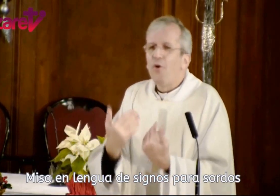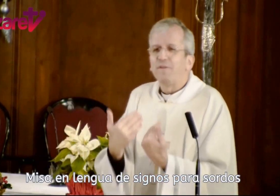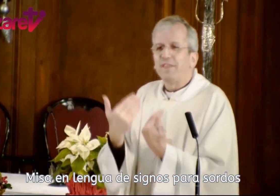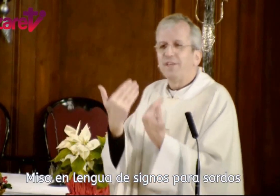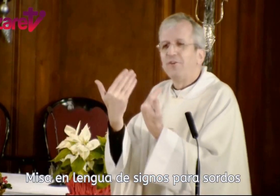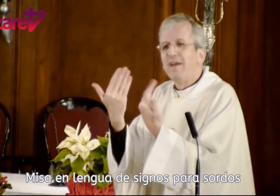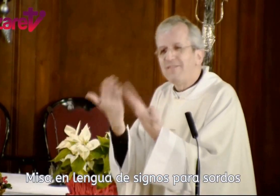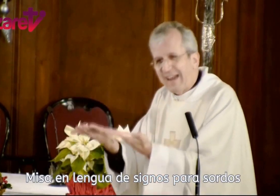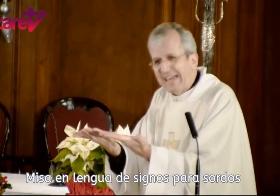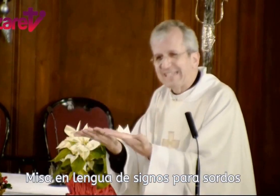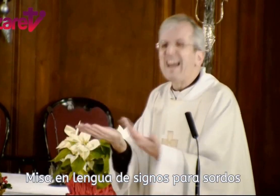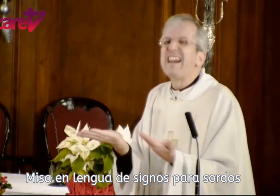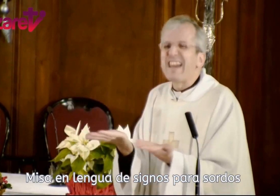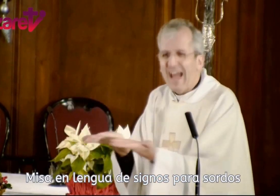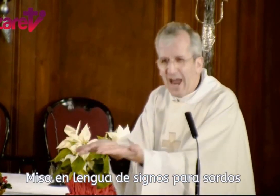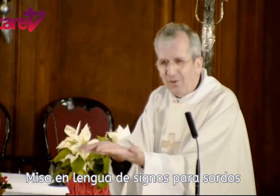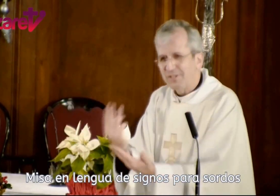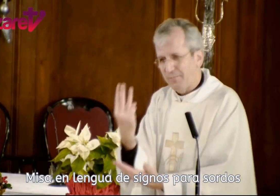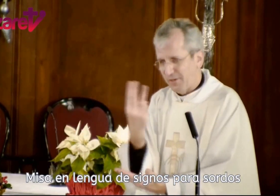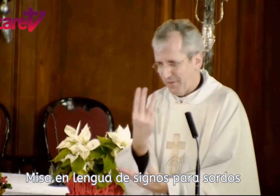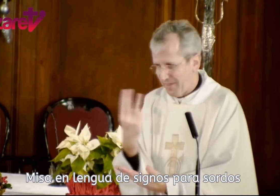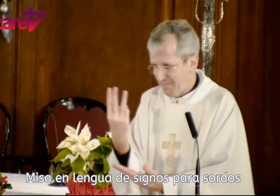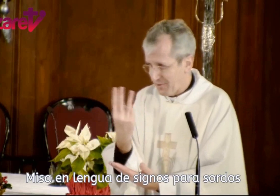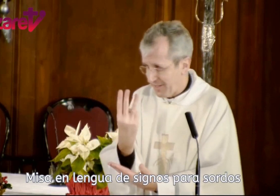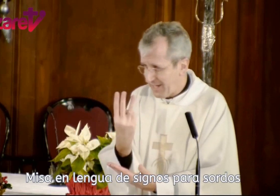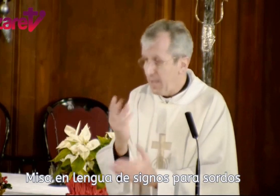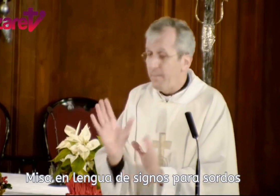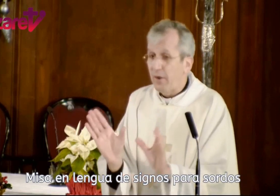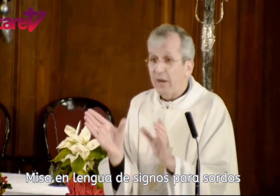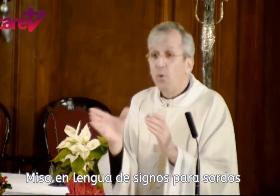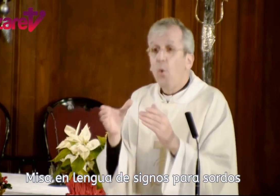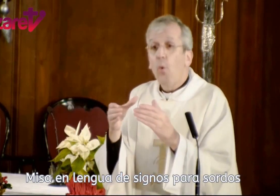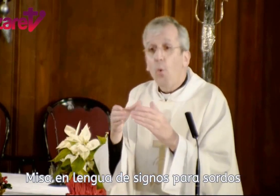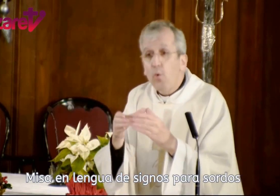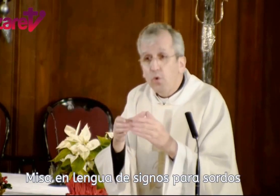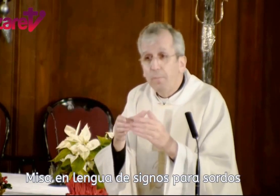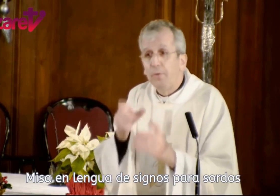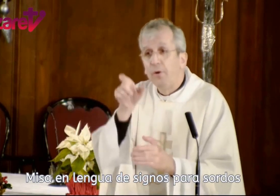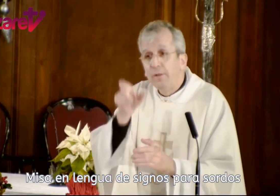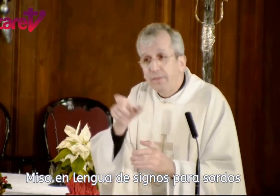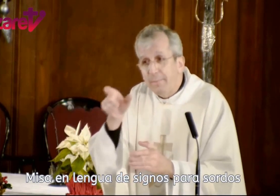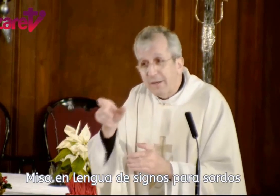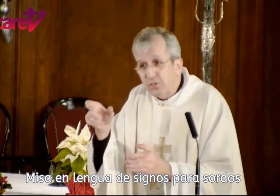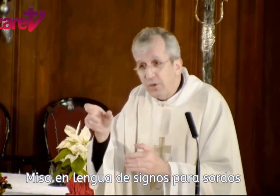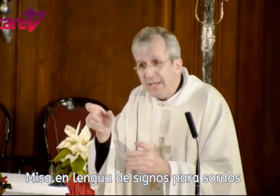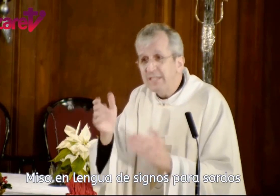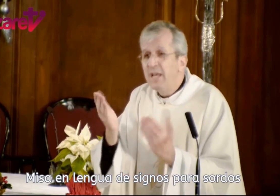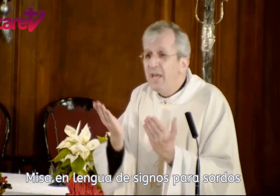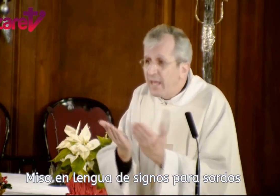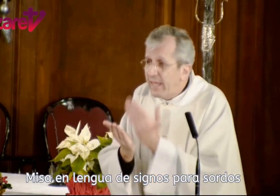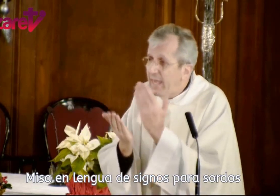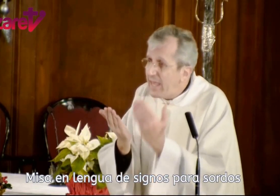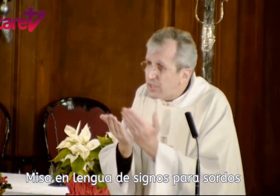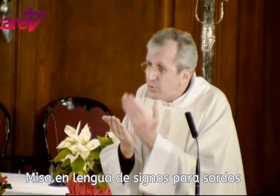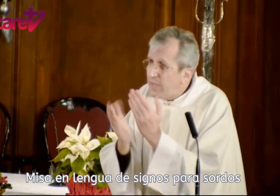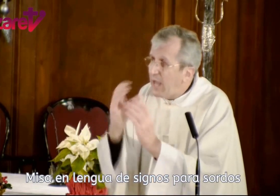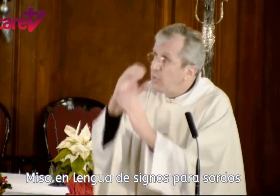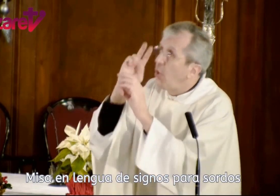ofrecieron tres regalos, y por eso decimos tres, pero eran un grupo de personas que, estudiando,